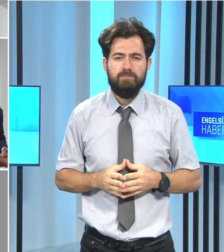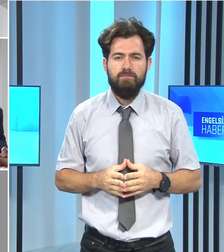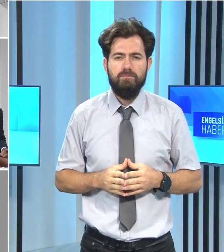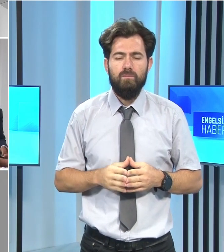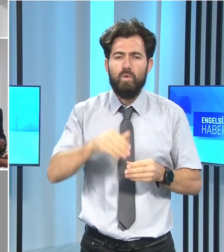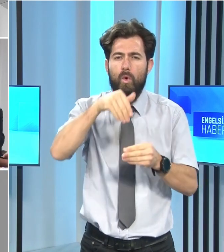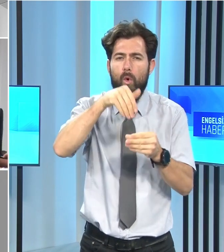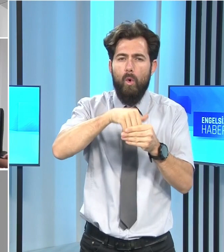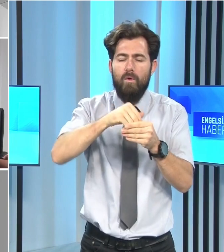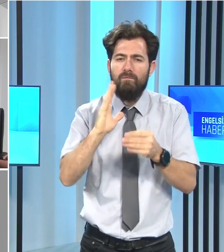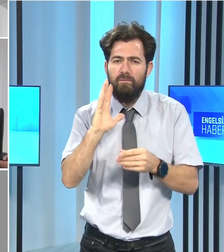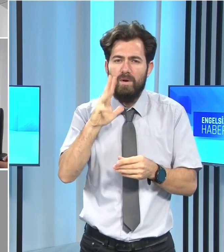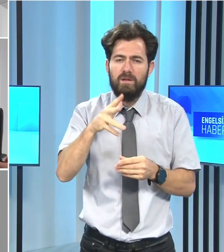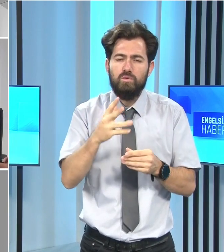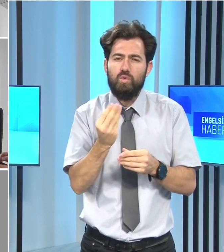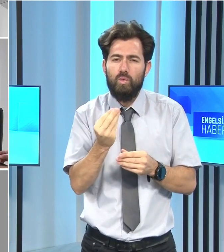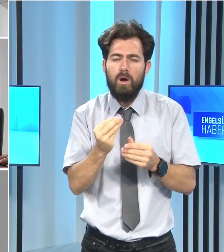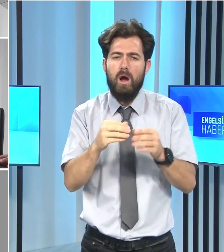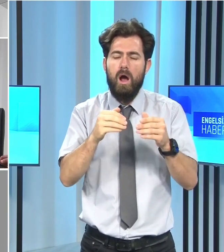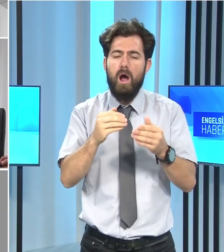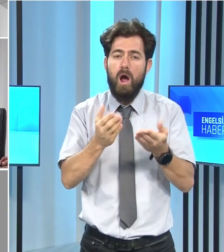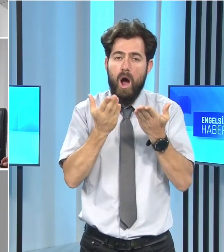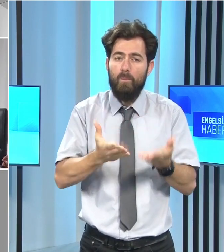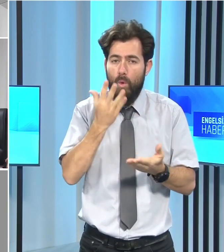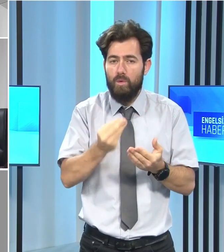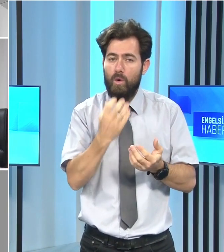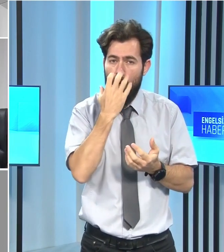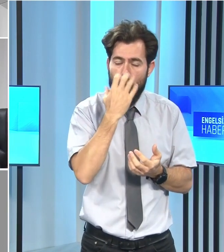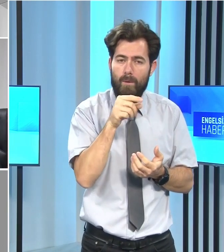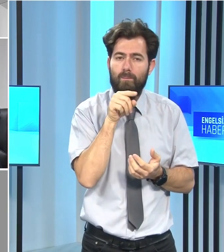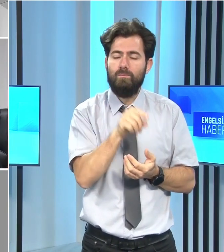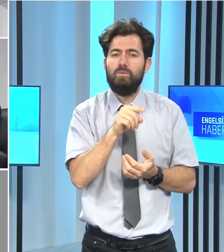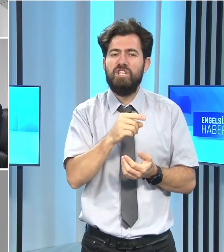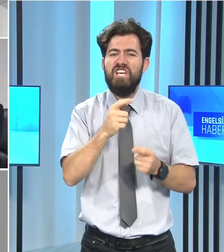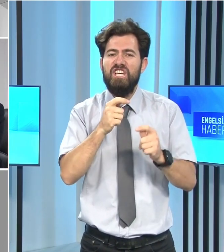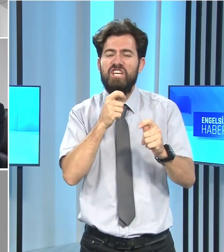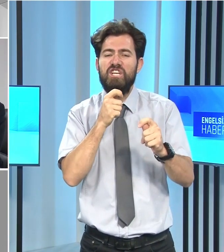Oy çokluğuyla kabul edilen öneriye, işçi tarafı RETO'yu verdi.